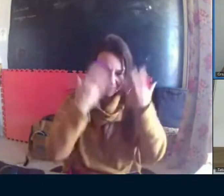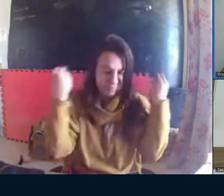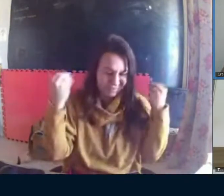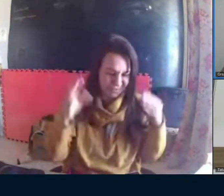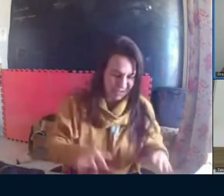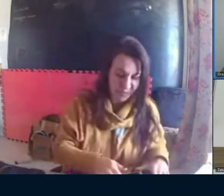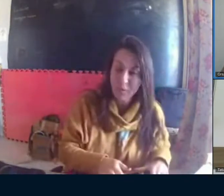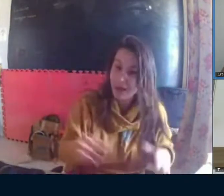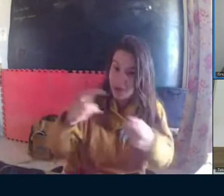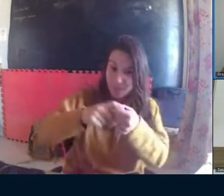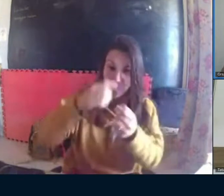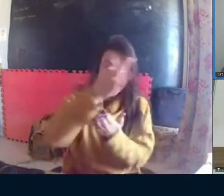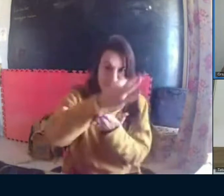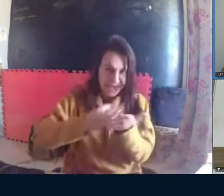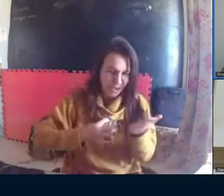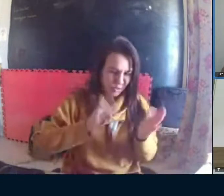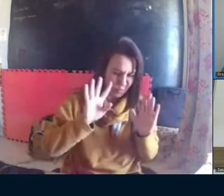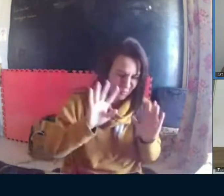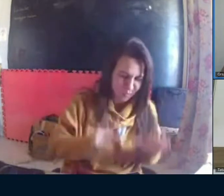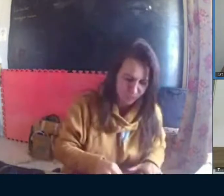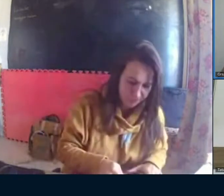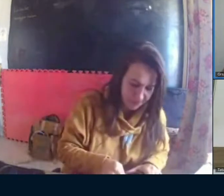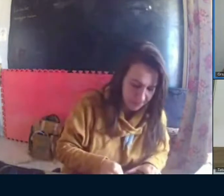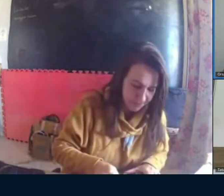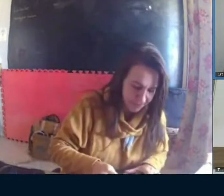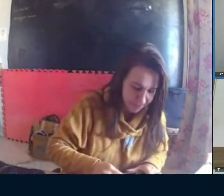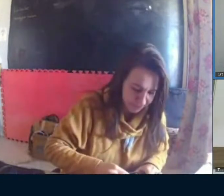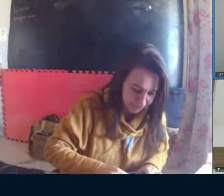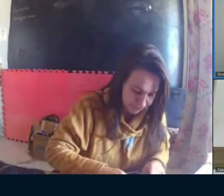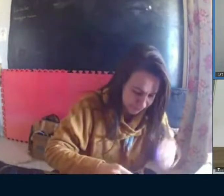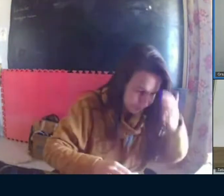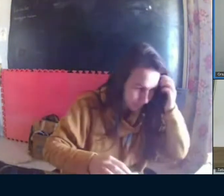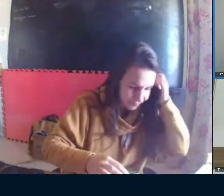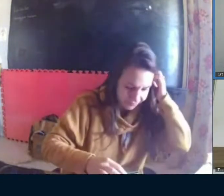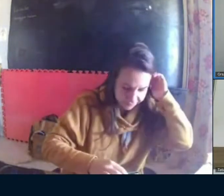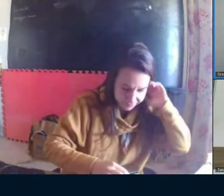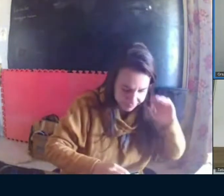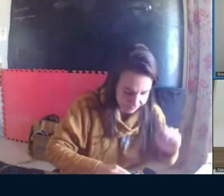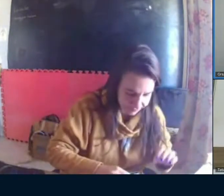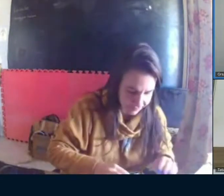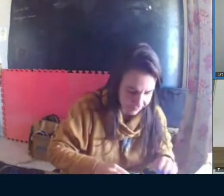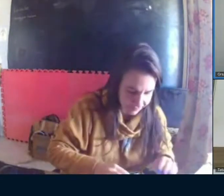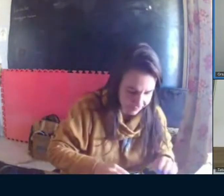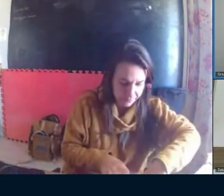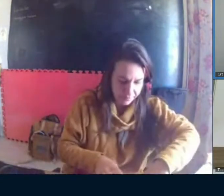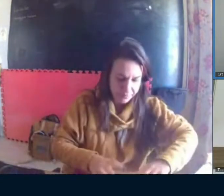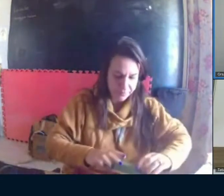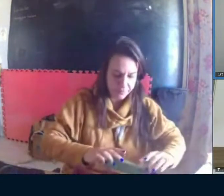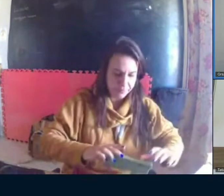Bom, o que eu estava falando? já até esqueci. Vou pegar aqui o texto com as anotações que eu fiz.